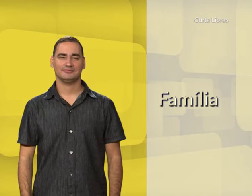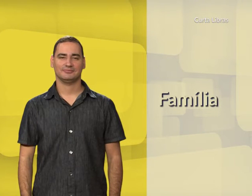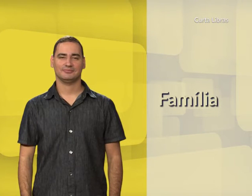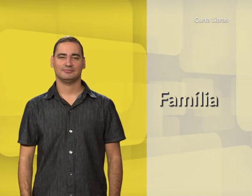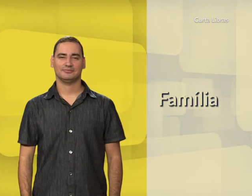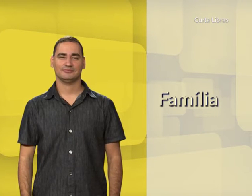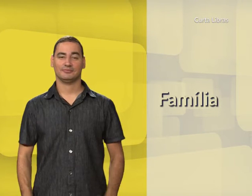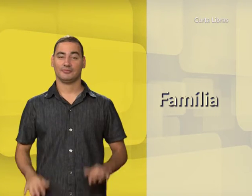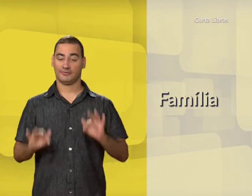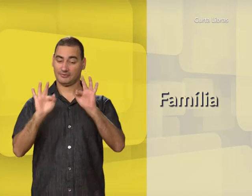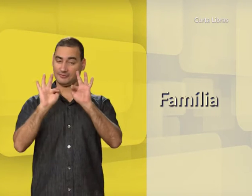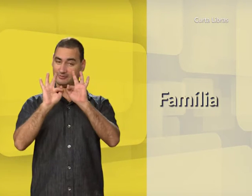Família.